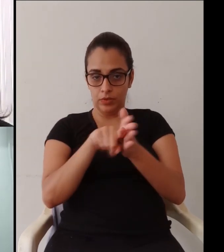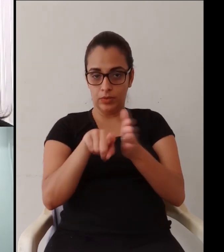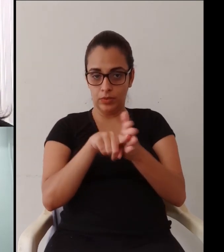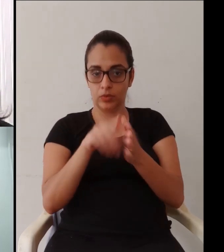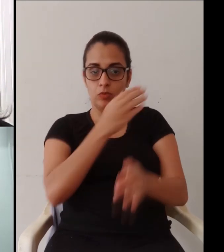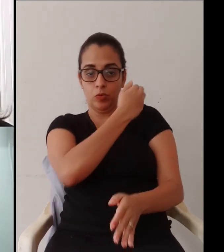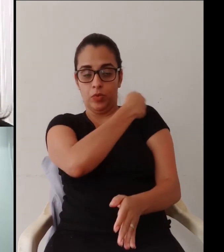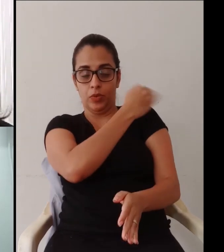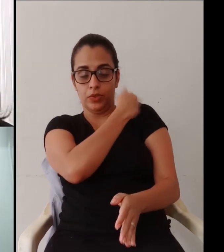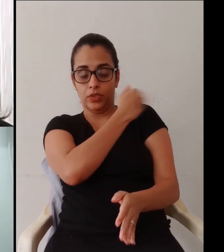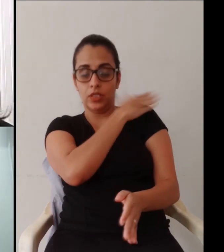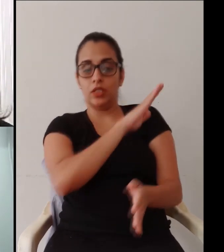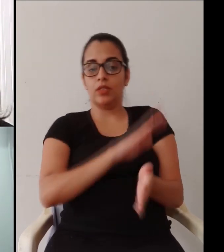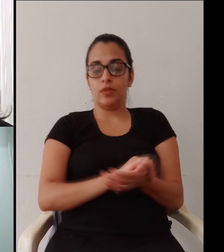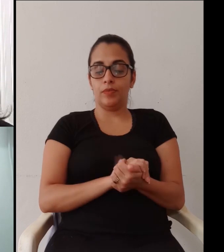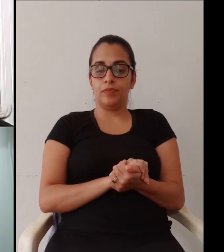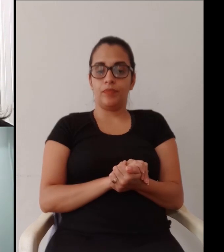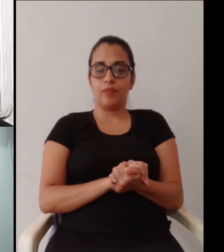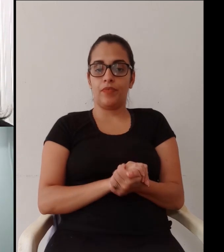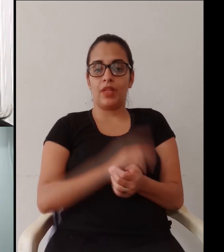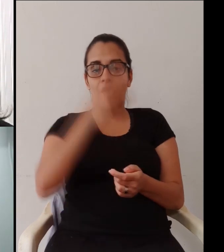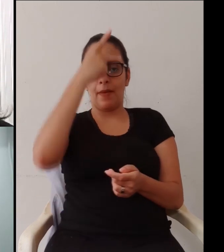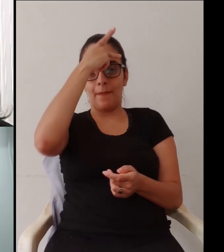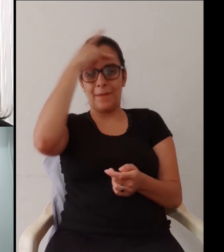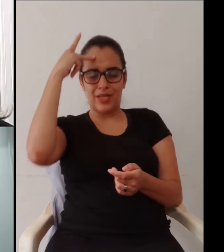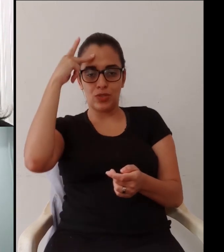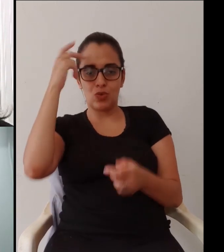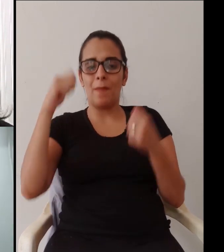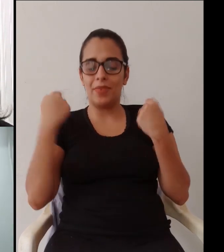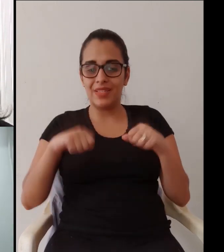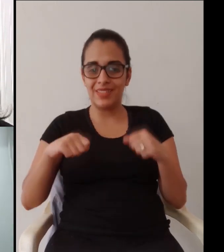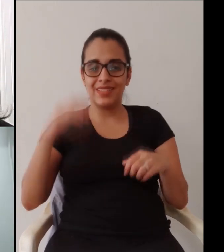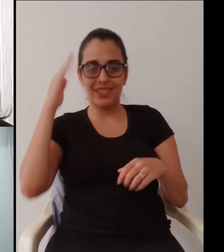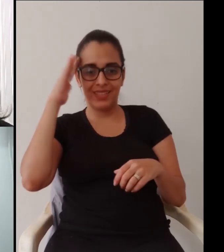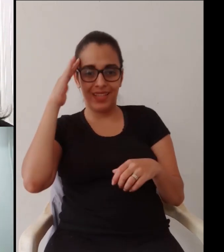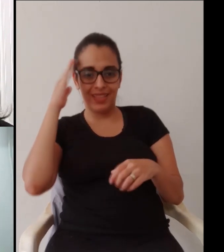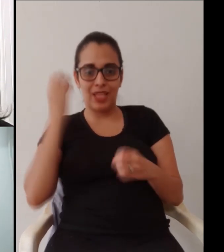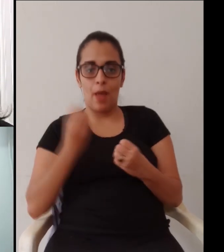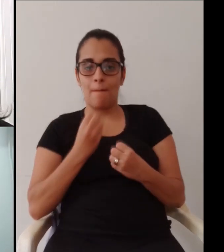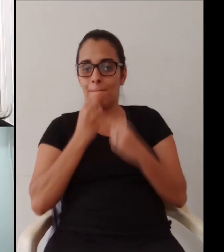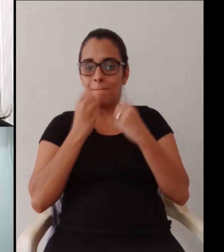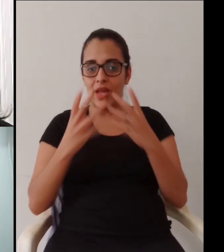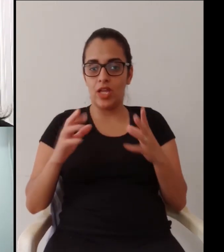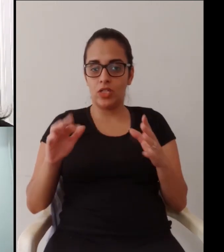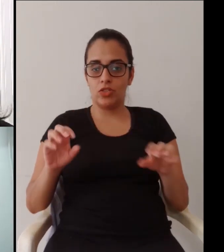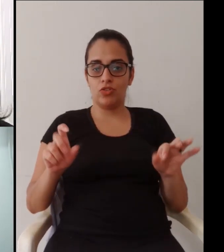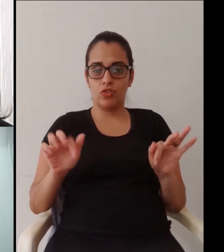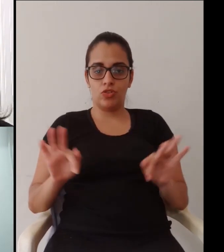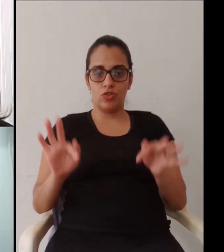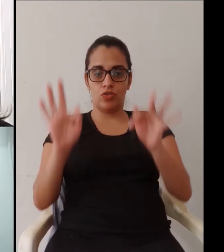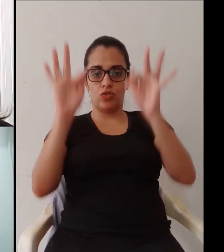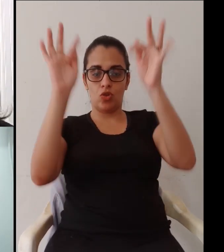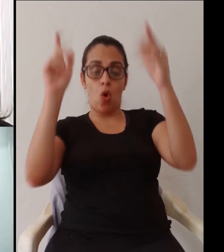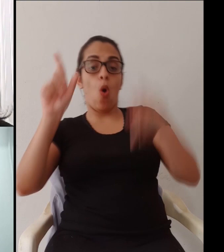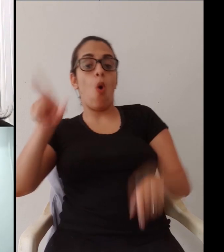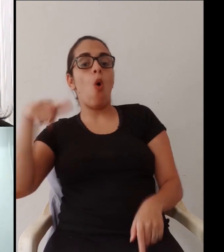outra pergunta só, eu escolhi quatro aqui para responder rapidamente em relação a esses preconceitos é se a